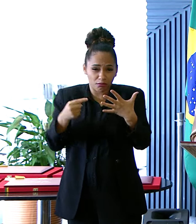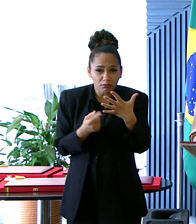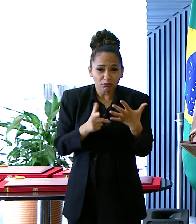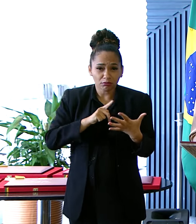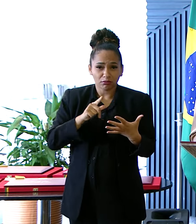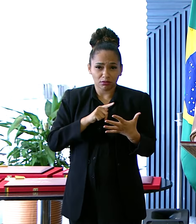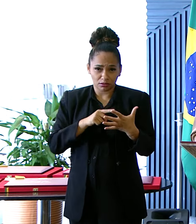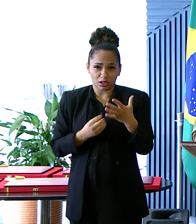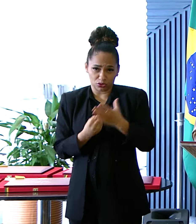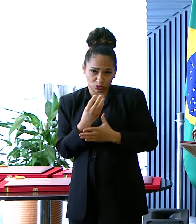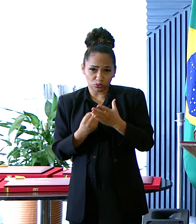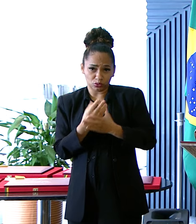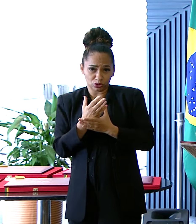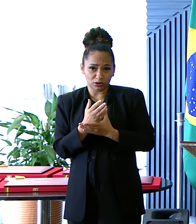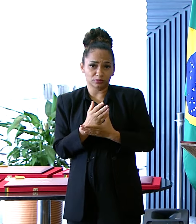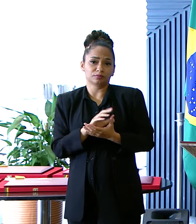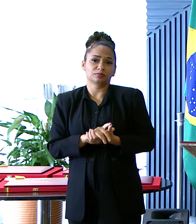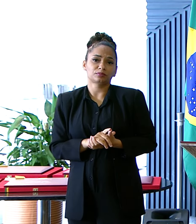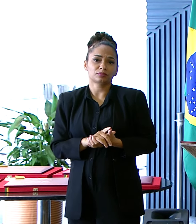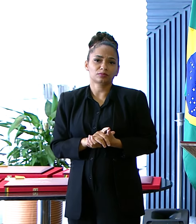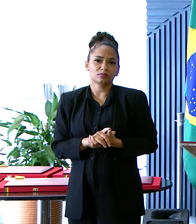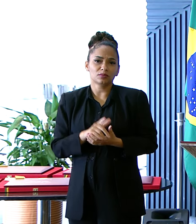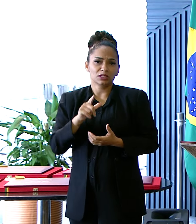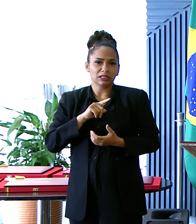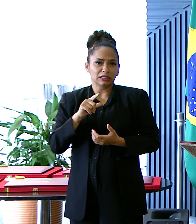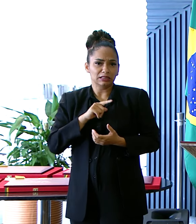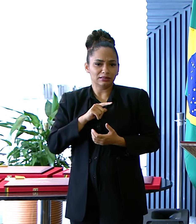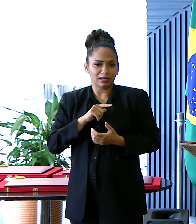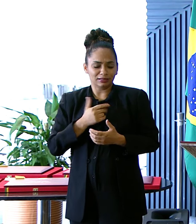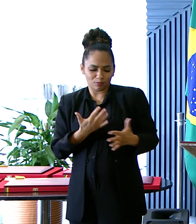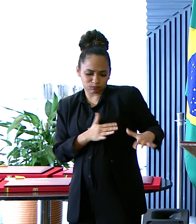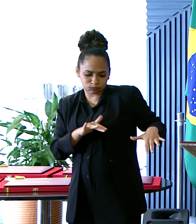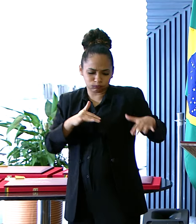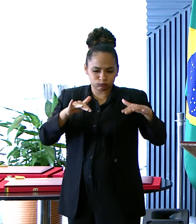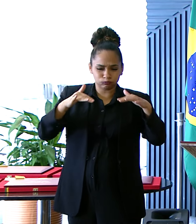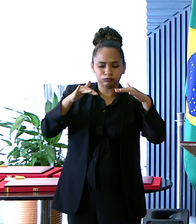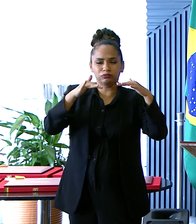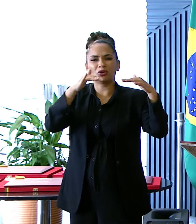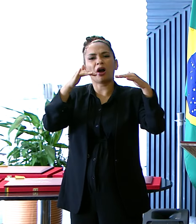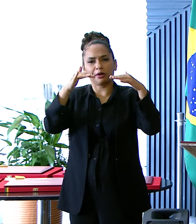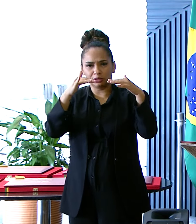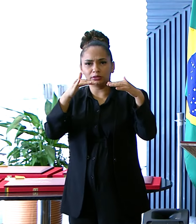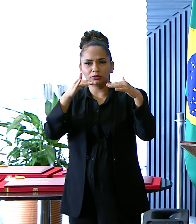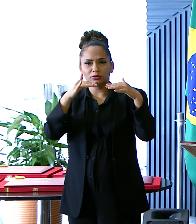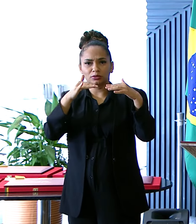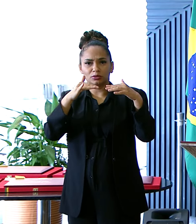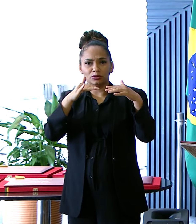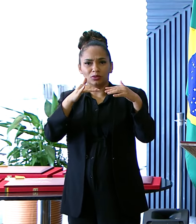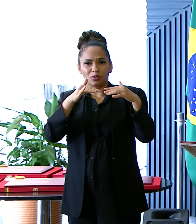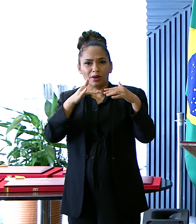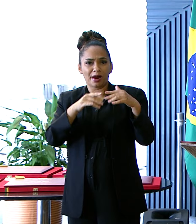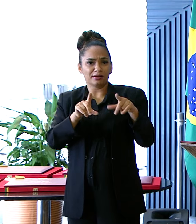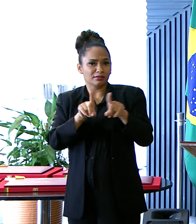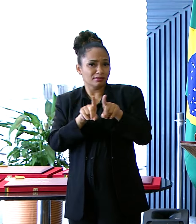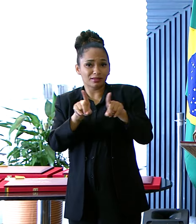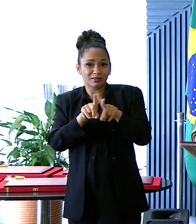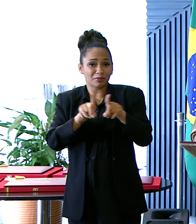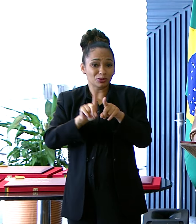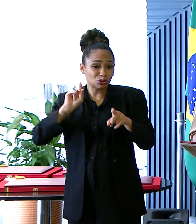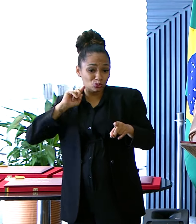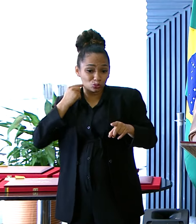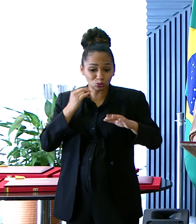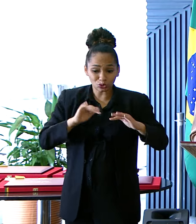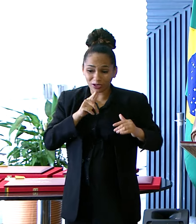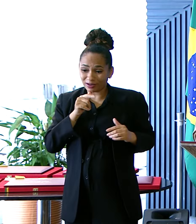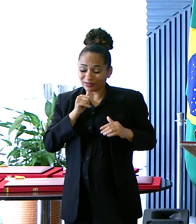surgem E se fortalecem A partir da tomada Das águas E do próprio Envenenamento Dessas águas Por